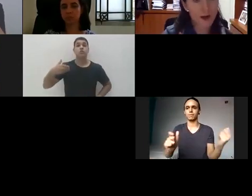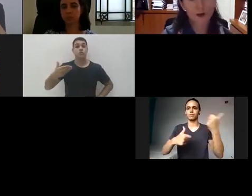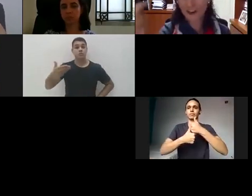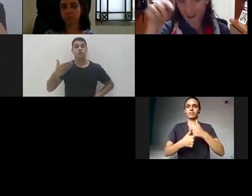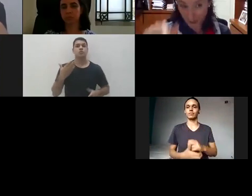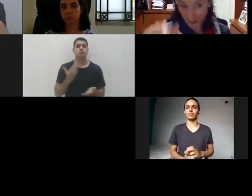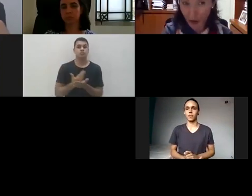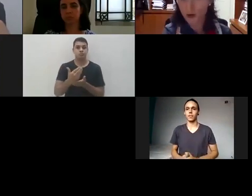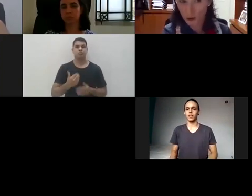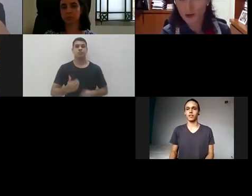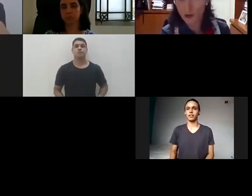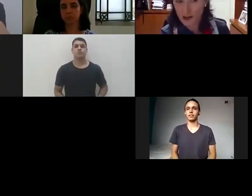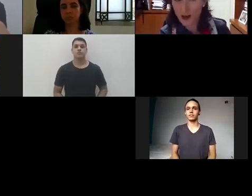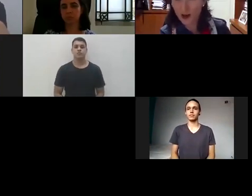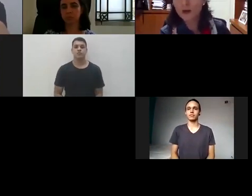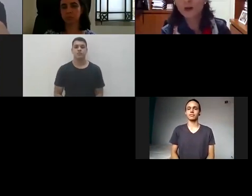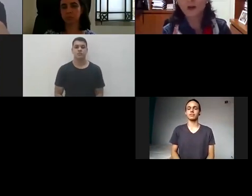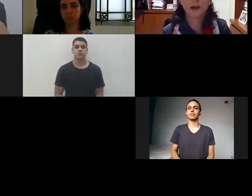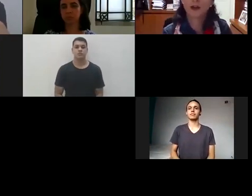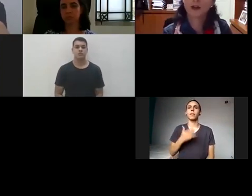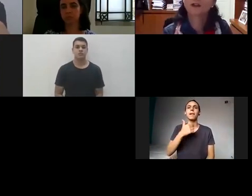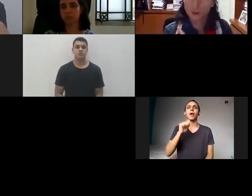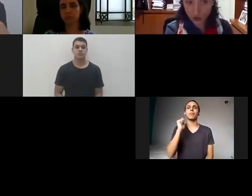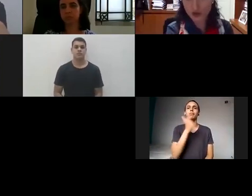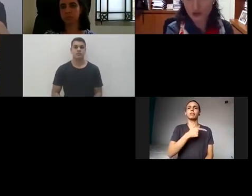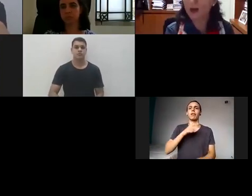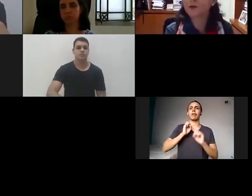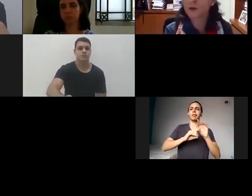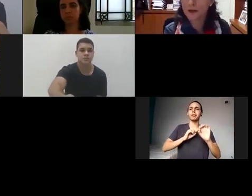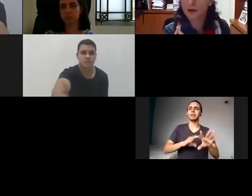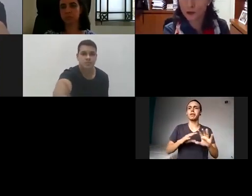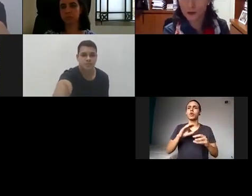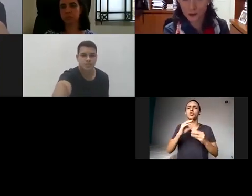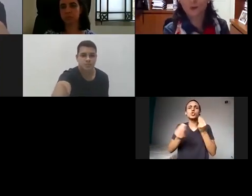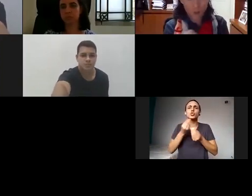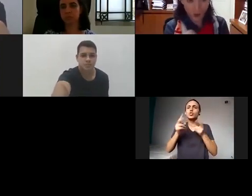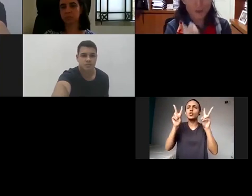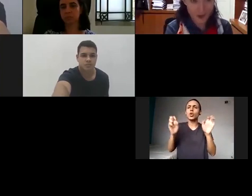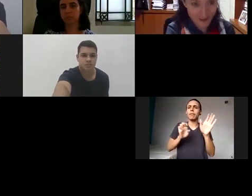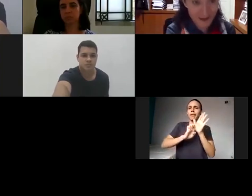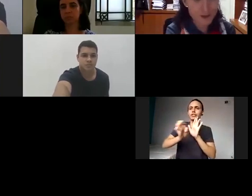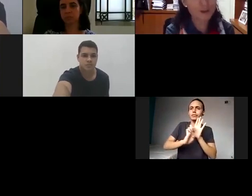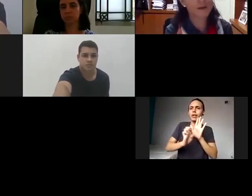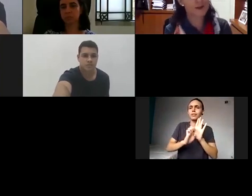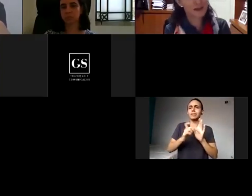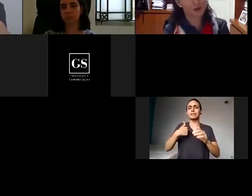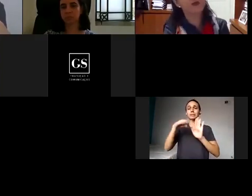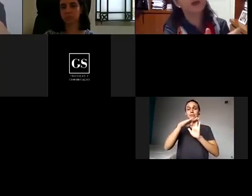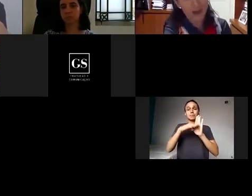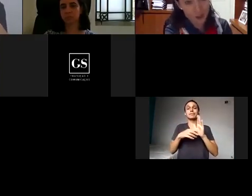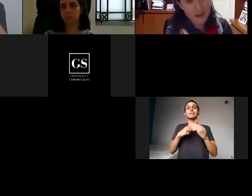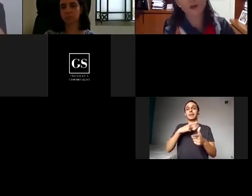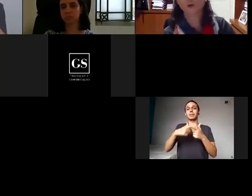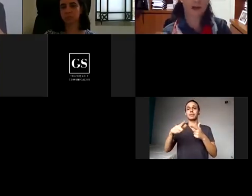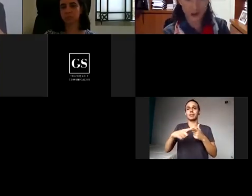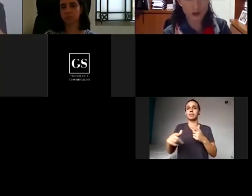ajudei a elaborar que está melhor do que o da educação em termos de edital, o problema do meu próprio programa tem problemas, mas eu não